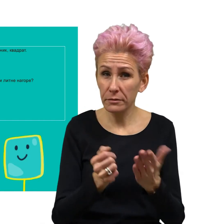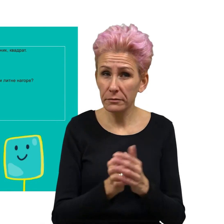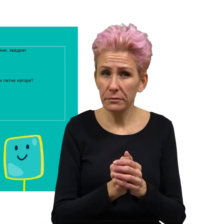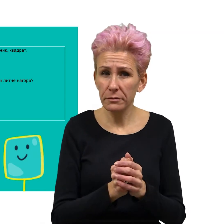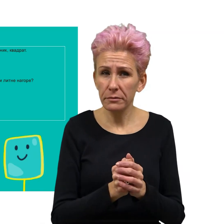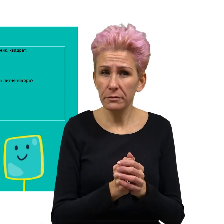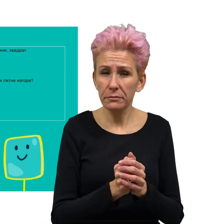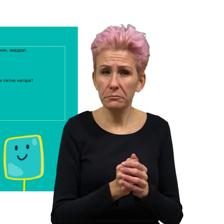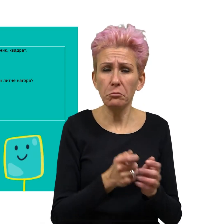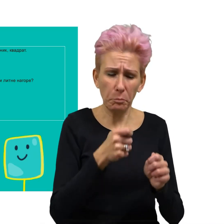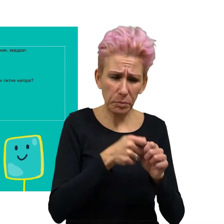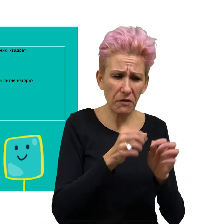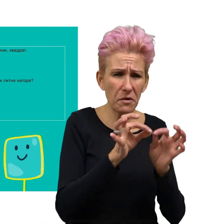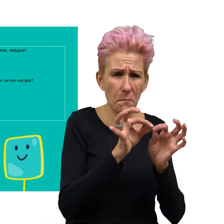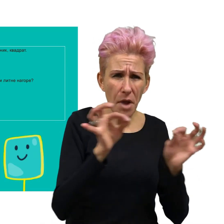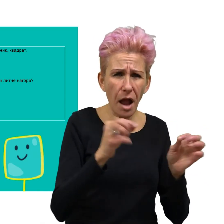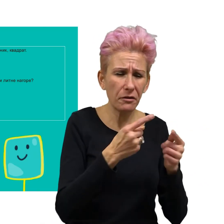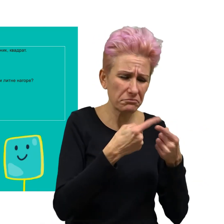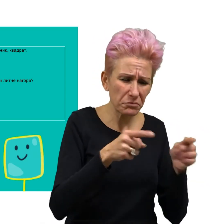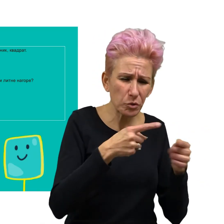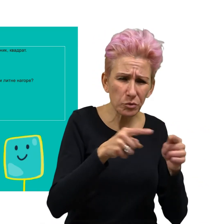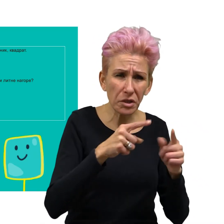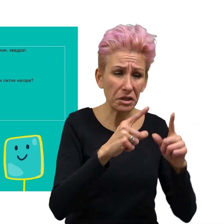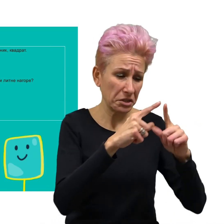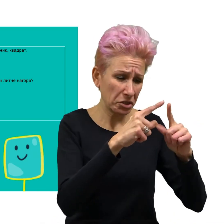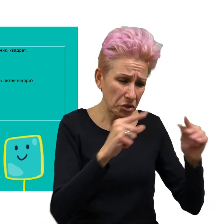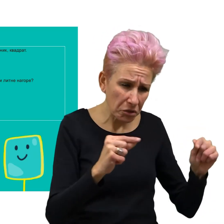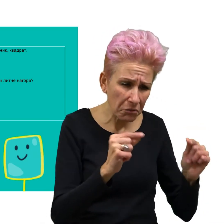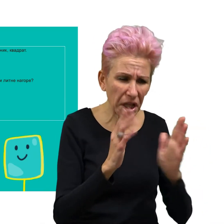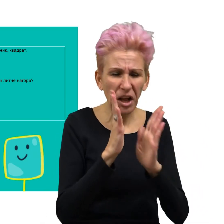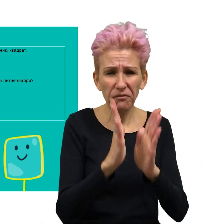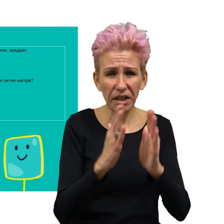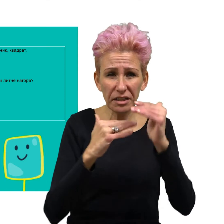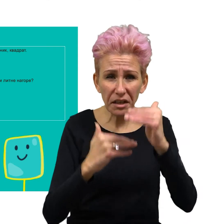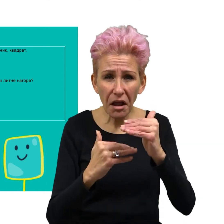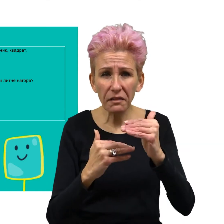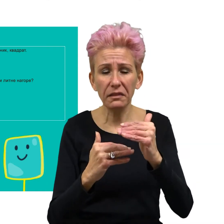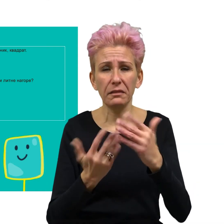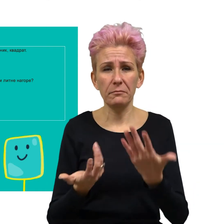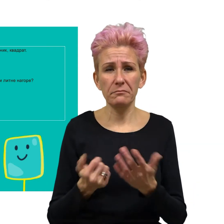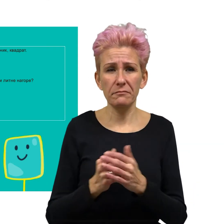Изпробвай пръчки тел с различна форма. Кръг, триъгълник, квадрат.